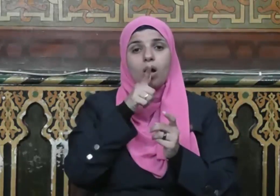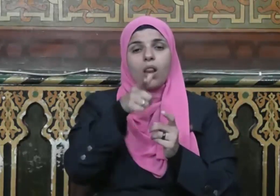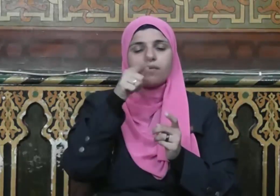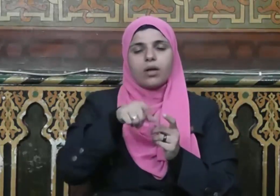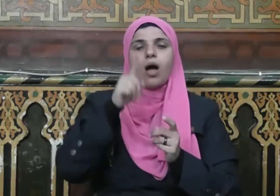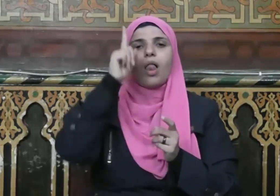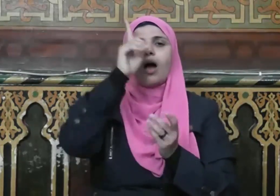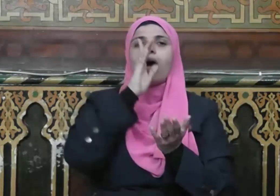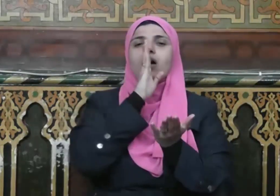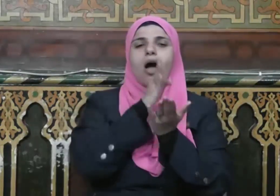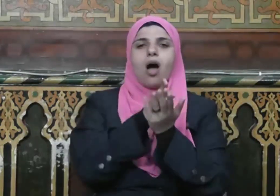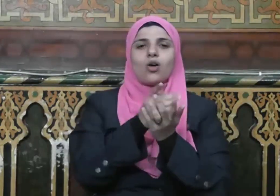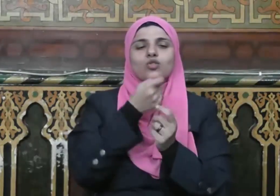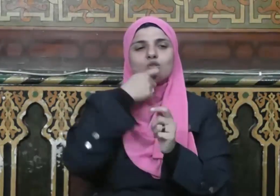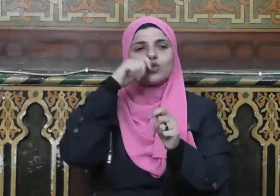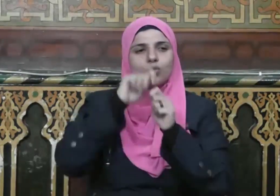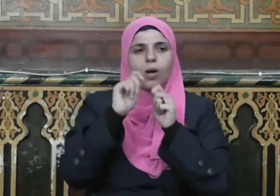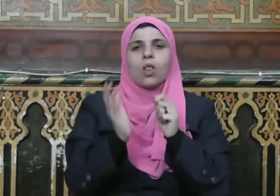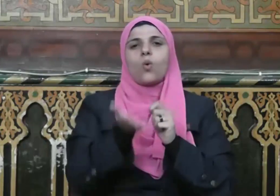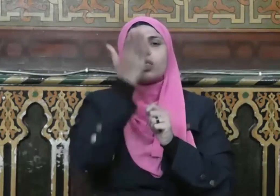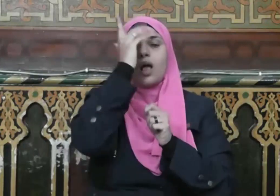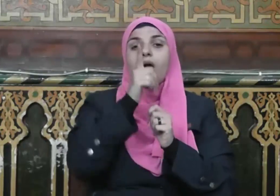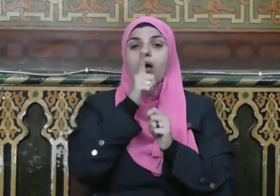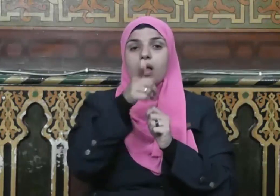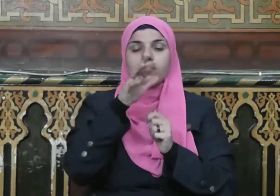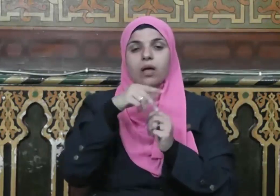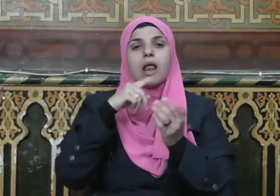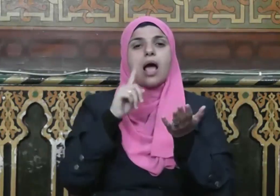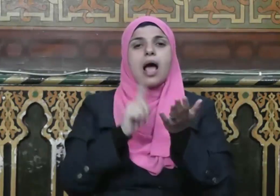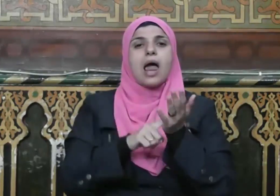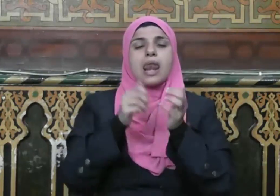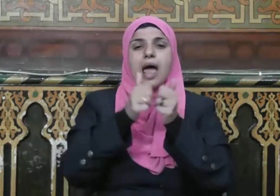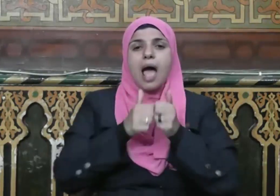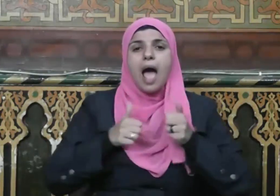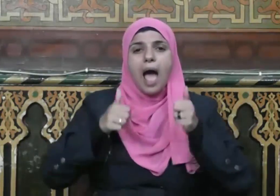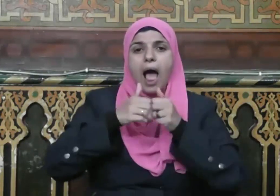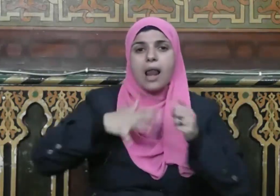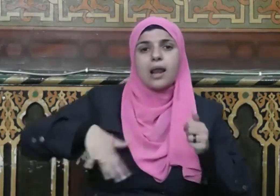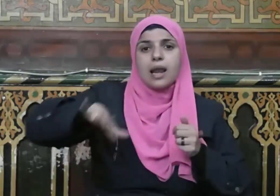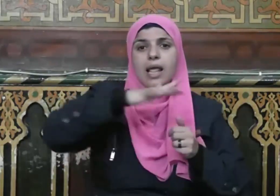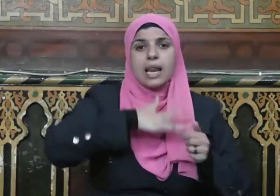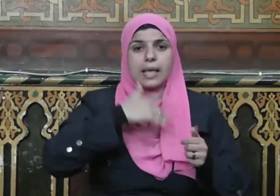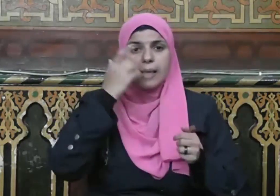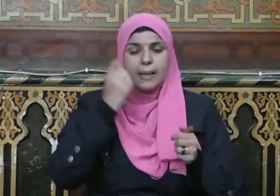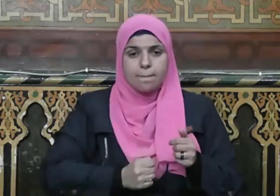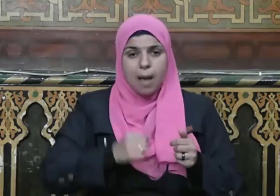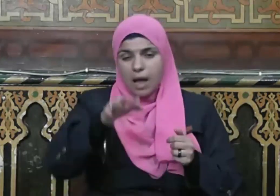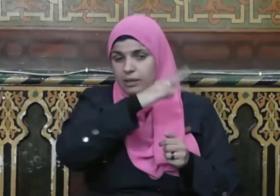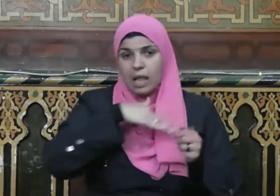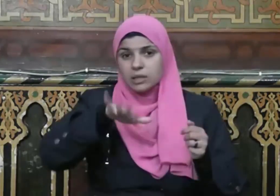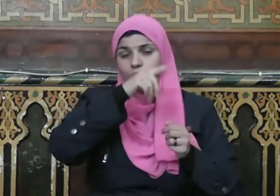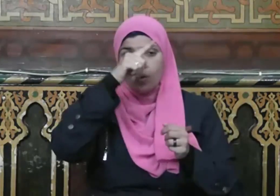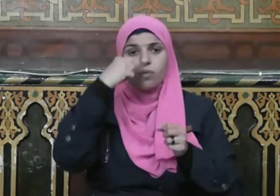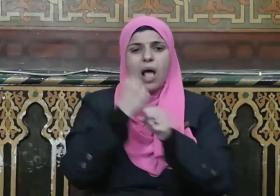سبحانه وتعالى أن أهل الإيمان الذين يسارعون في